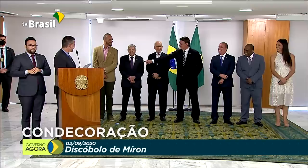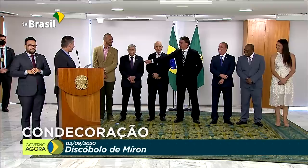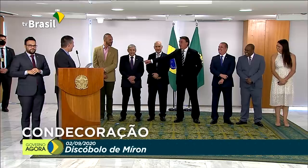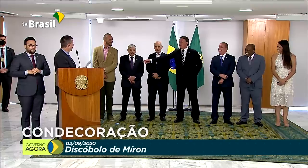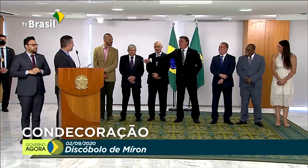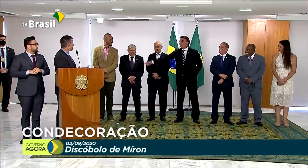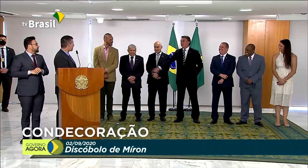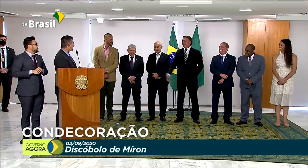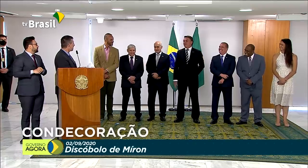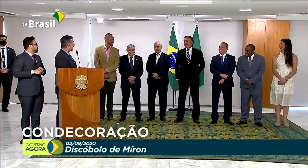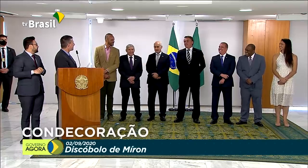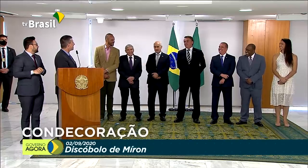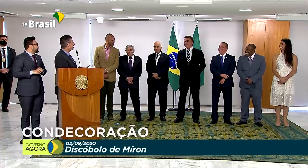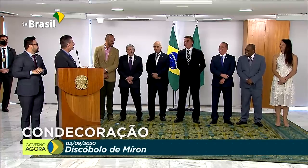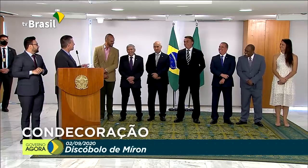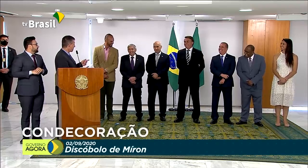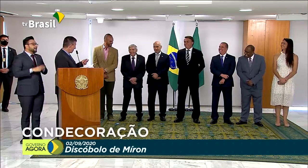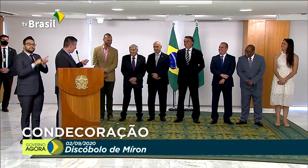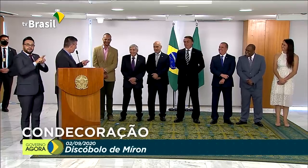Também foi.